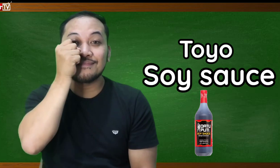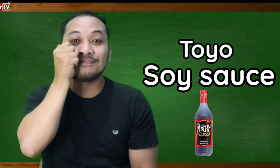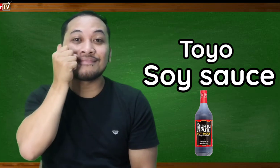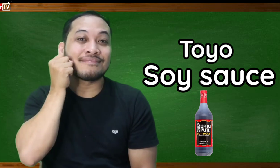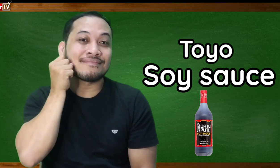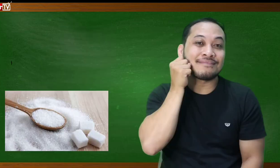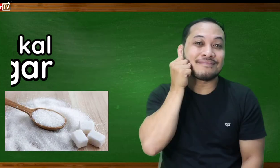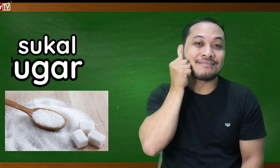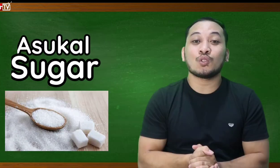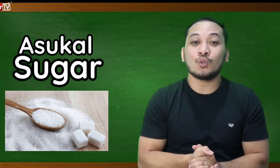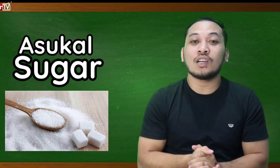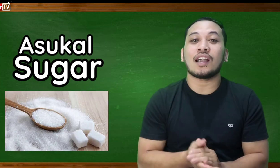sugar